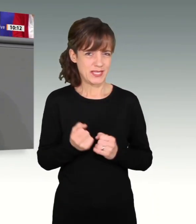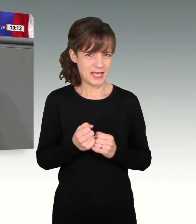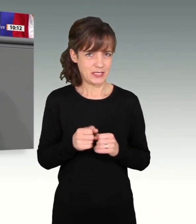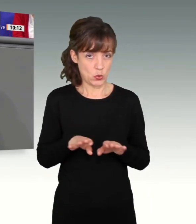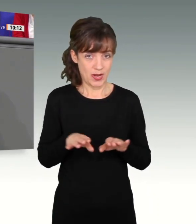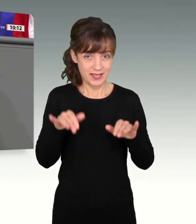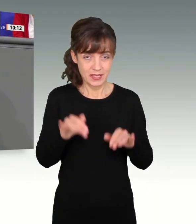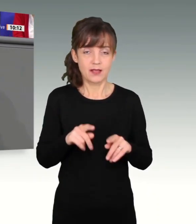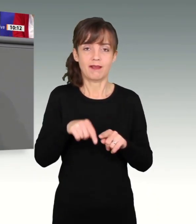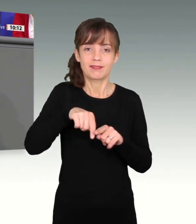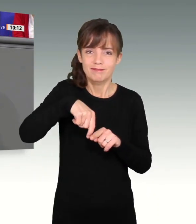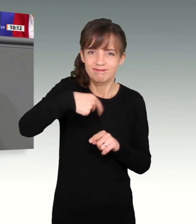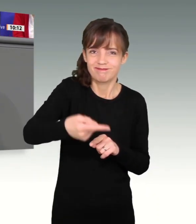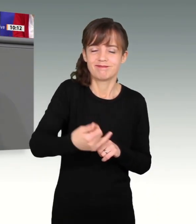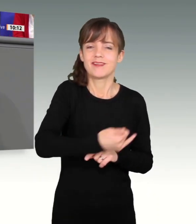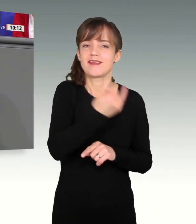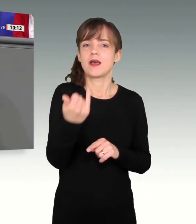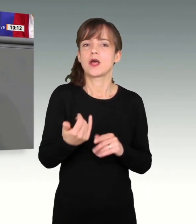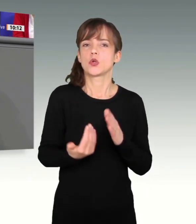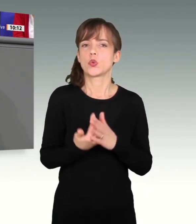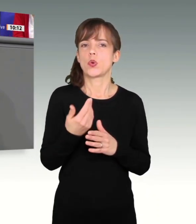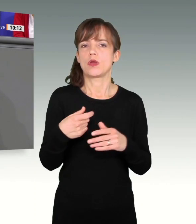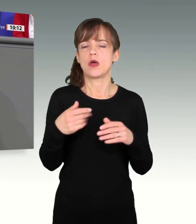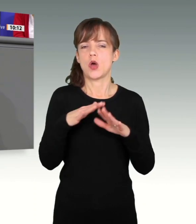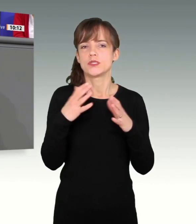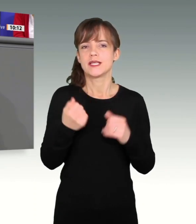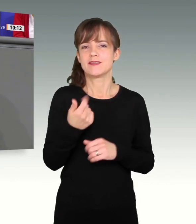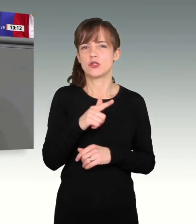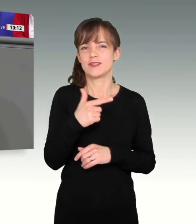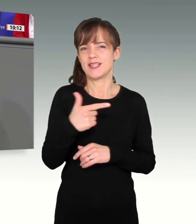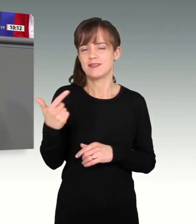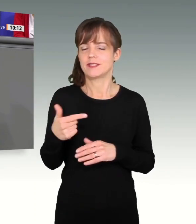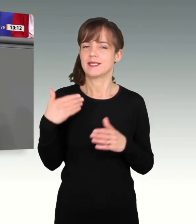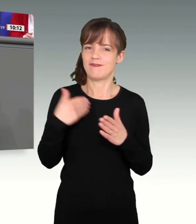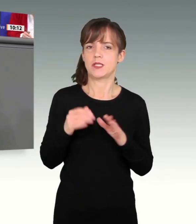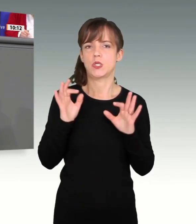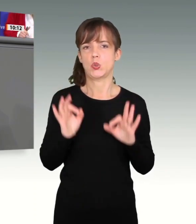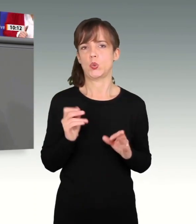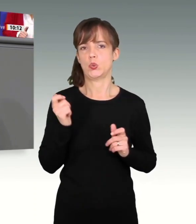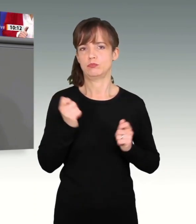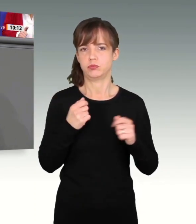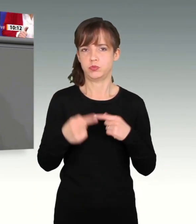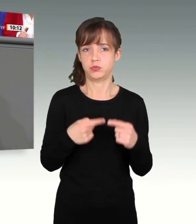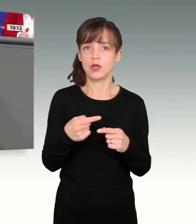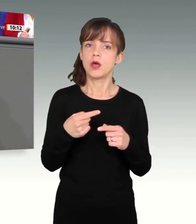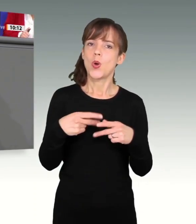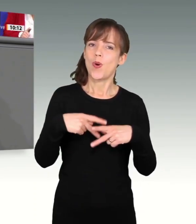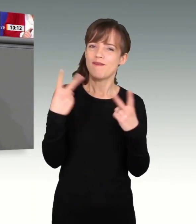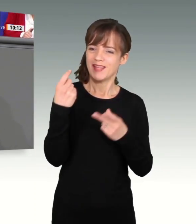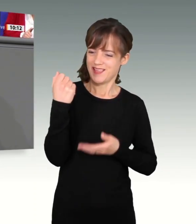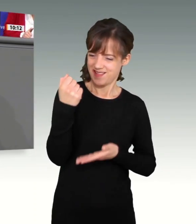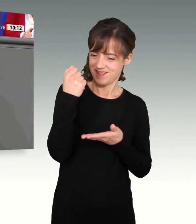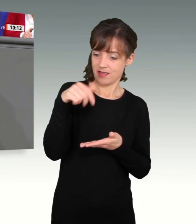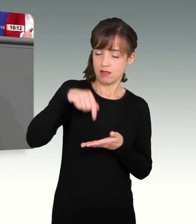mit dem regulären Bundeshaushalt 2022. Wir gehen sorgsam mit den öffentlichen Mitteln um in dieser Koalition.